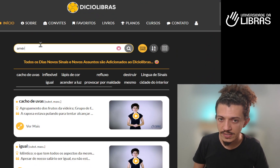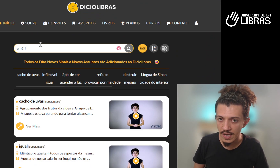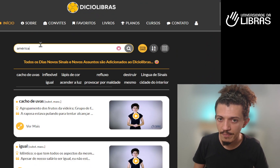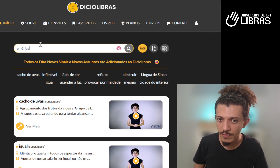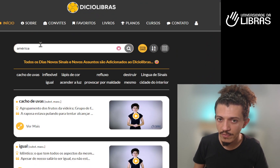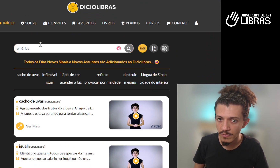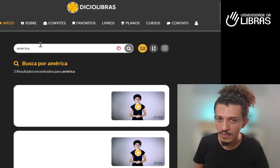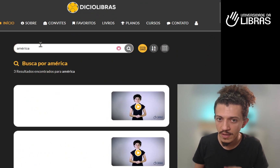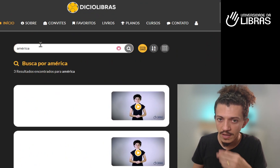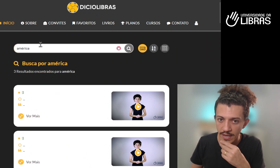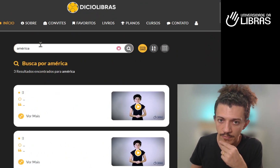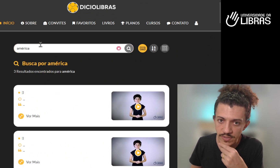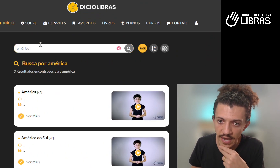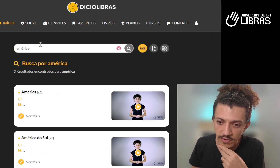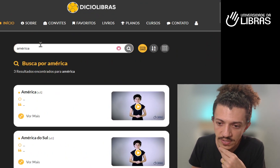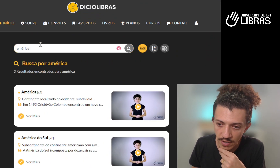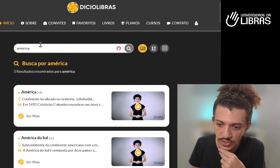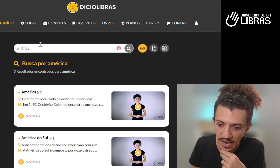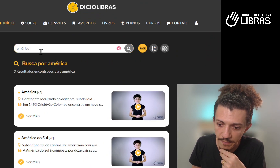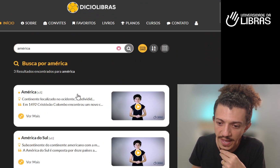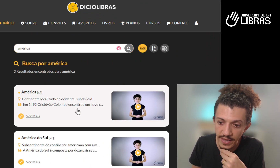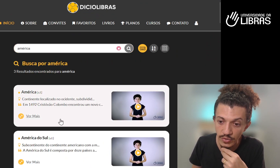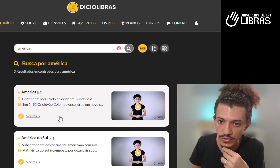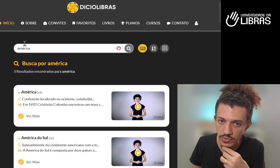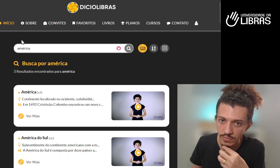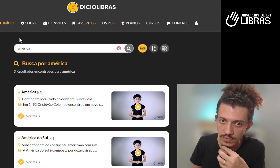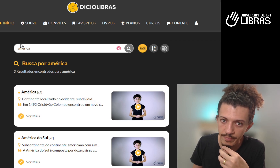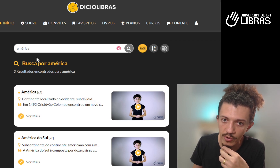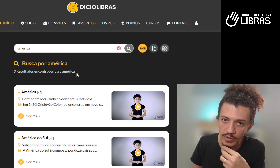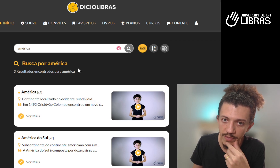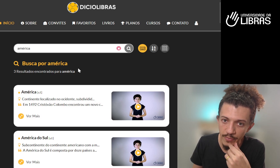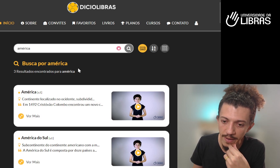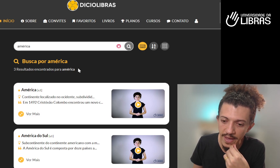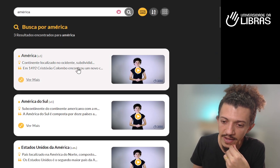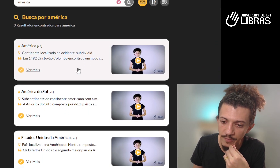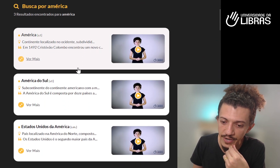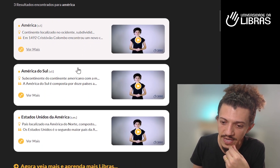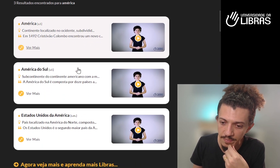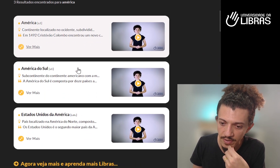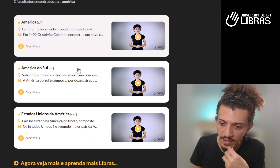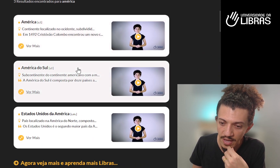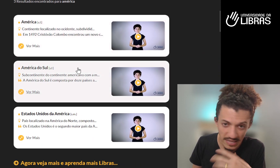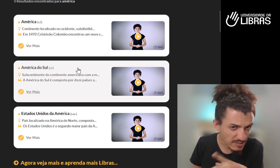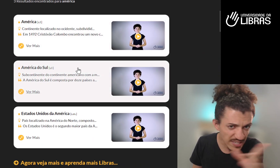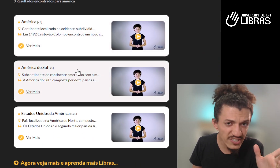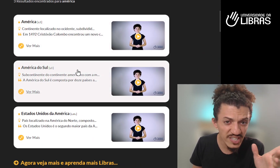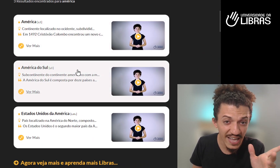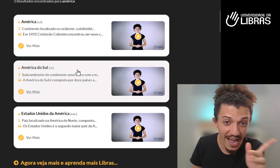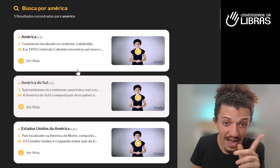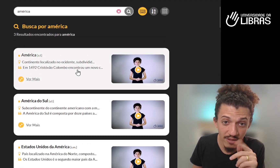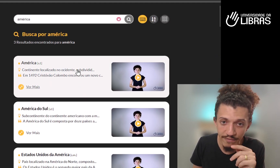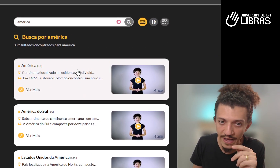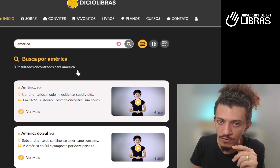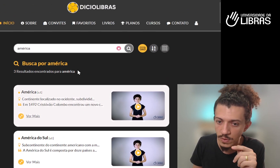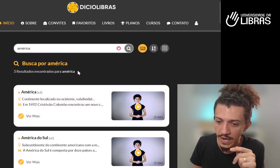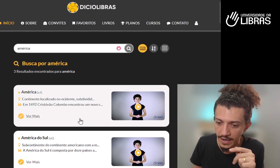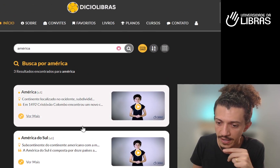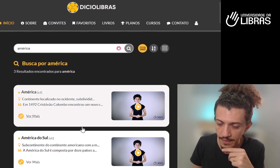exemplo quero buscar aqui o sinal de América do Sul procura aqui para América por exemplo até se você digitar errado ele vai encontrar aqui